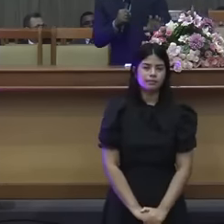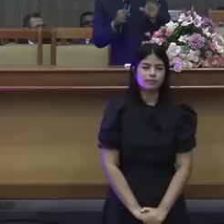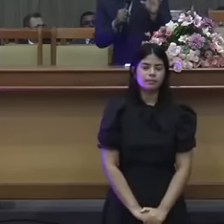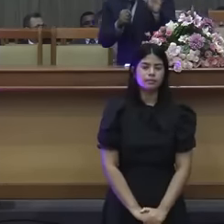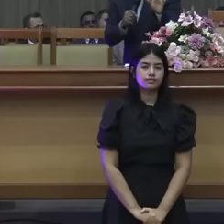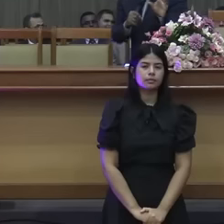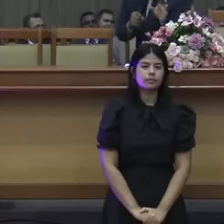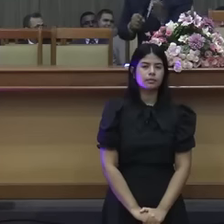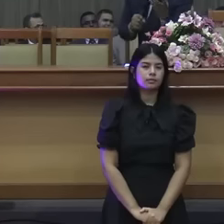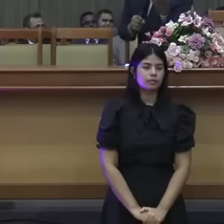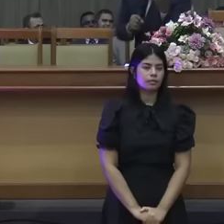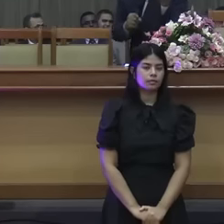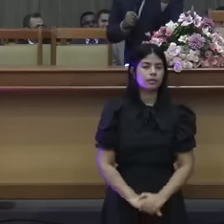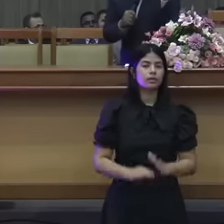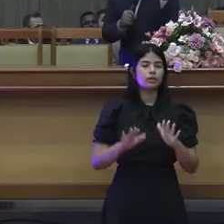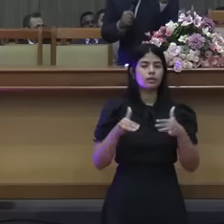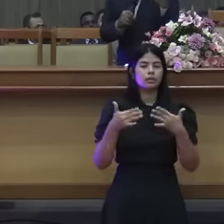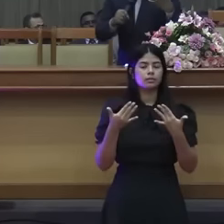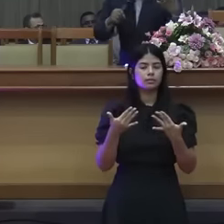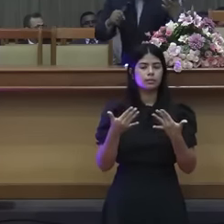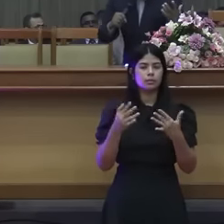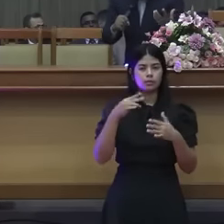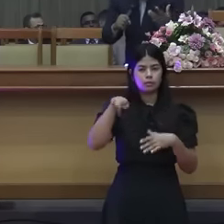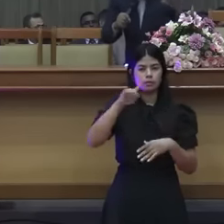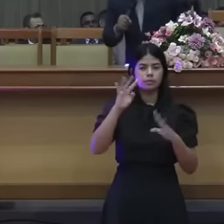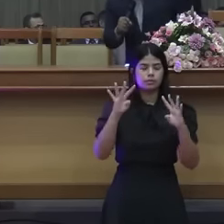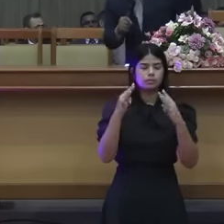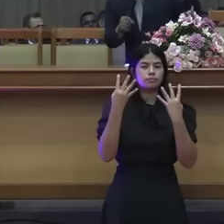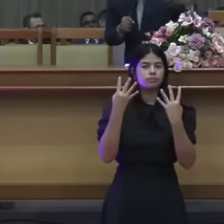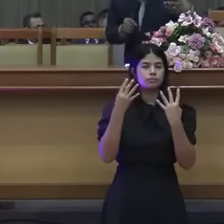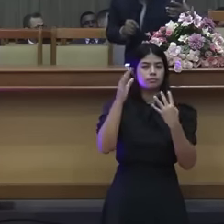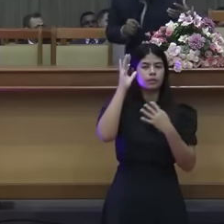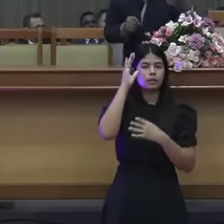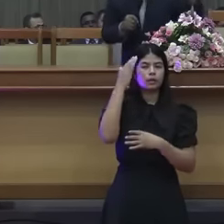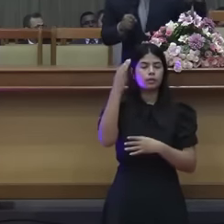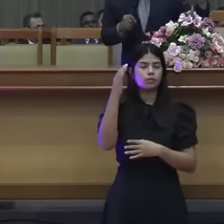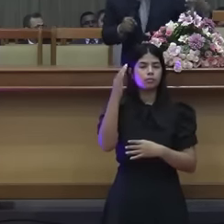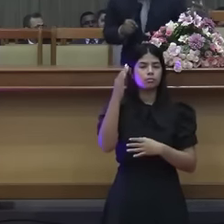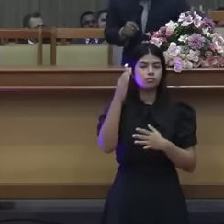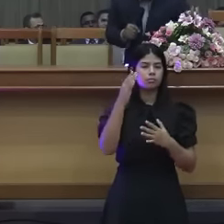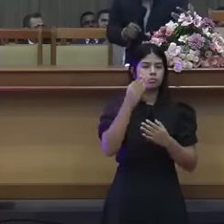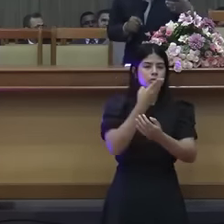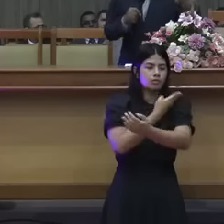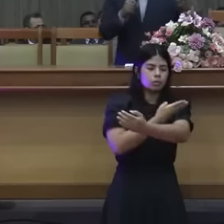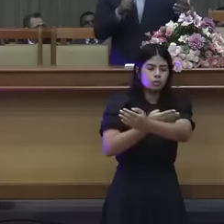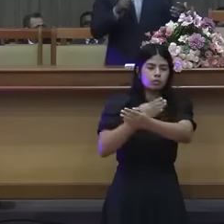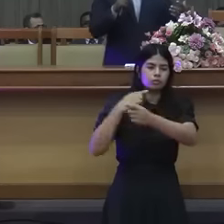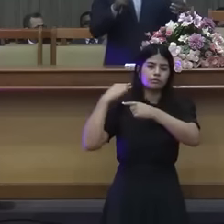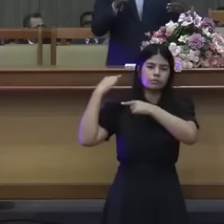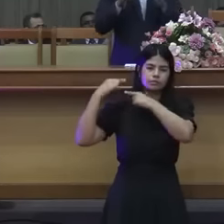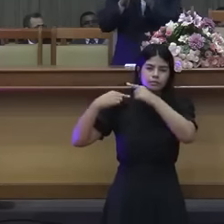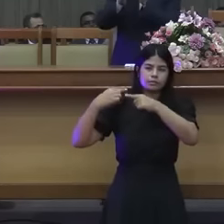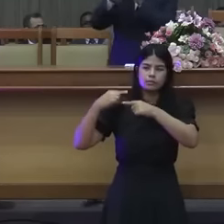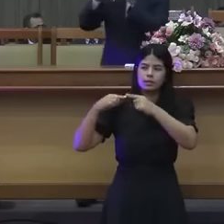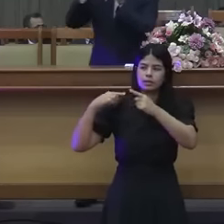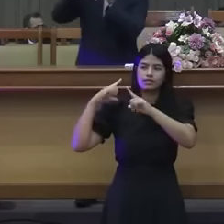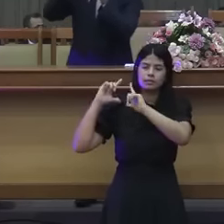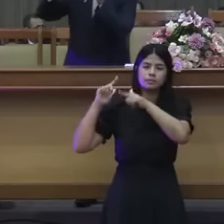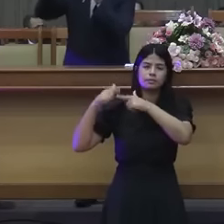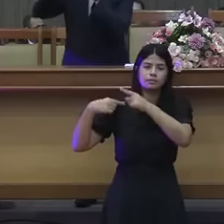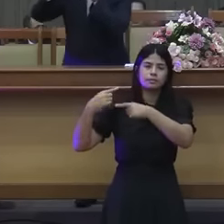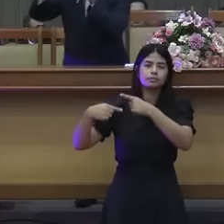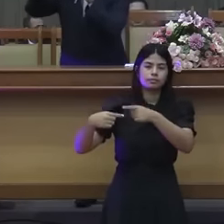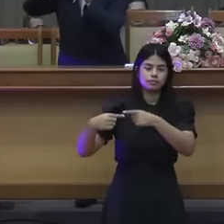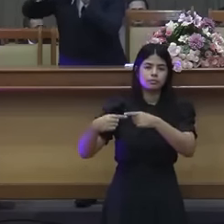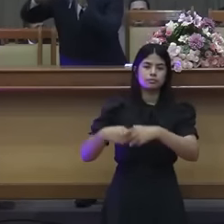Então, em primeiro lugar, tradição, olhem bem, tradição é aquilo que é transmitido de uma geração para outra. só que tinha